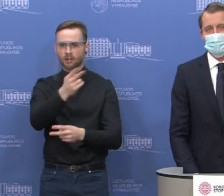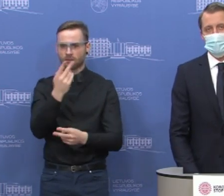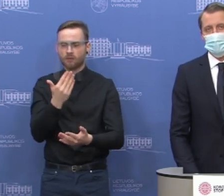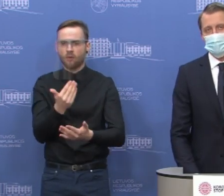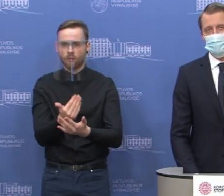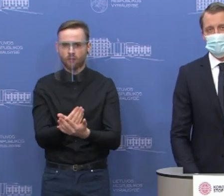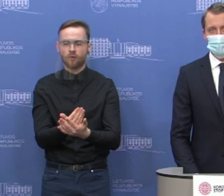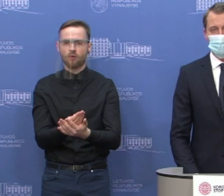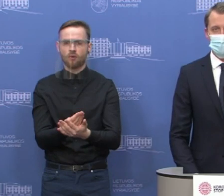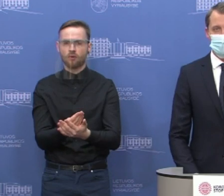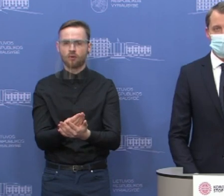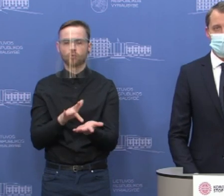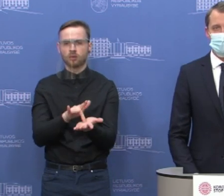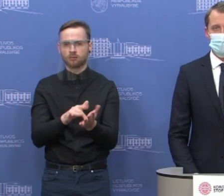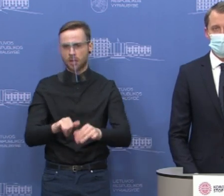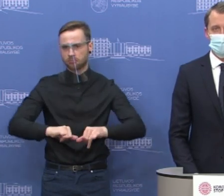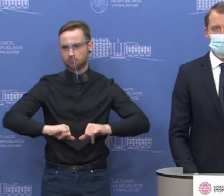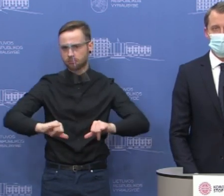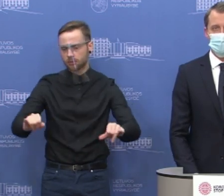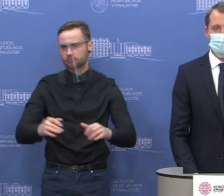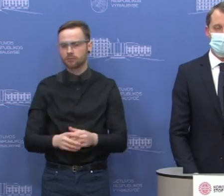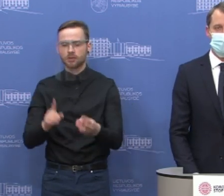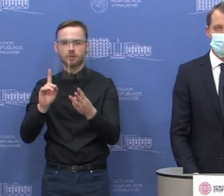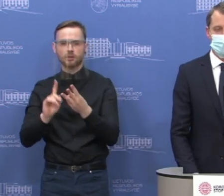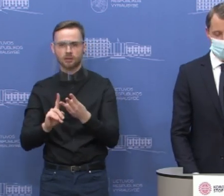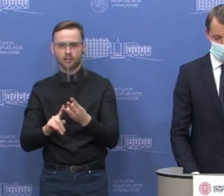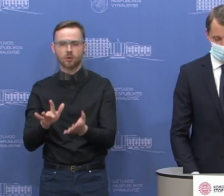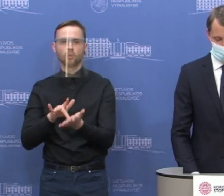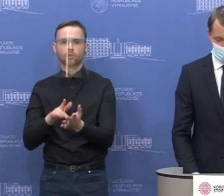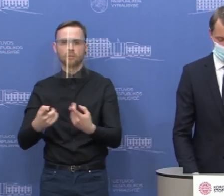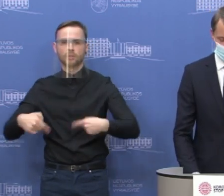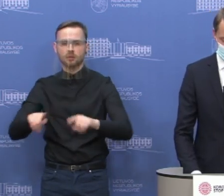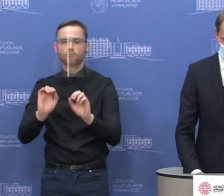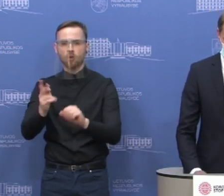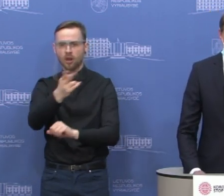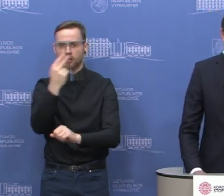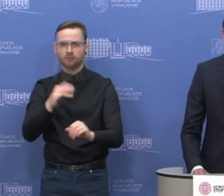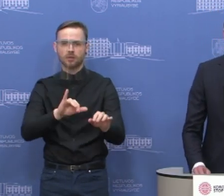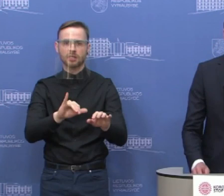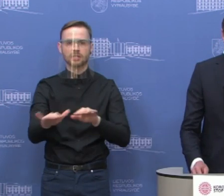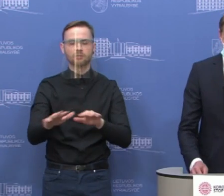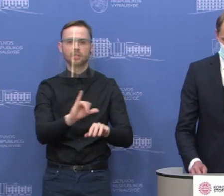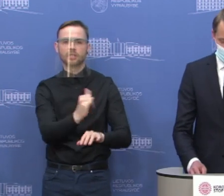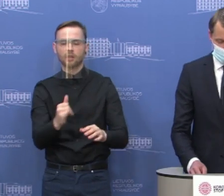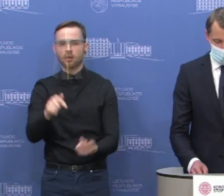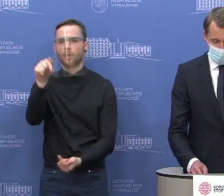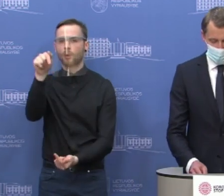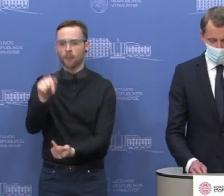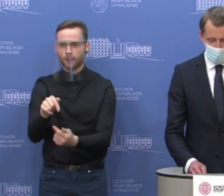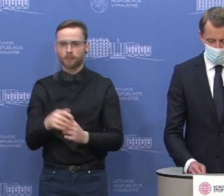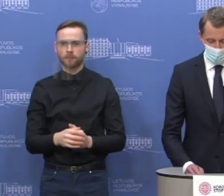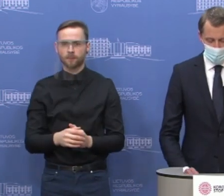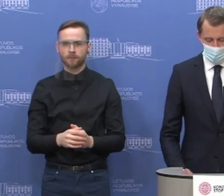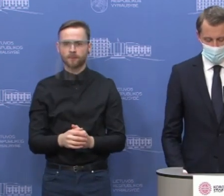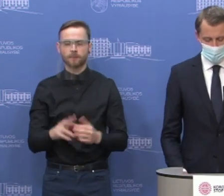paklausą ir trečiojo kryptis, tai yra būtent užtikrinti turizmo sektoriaus prisitaikymą. Kalbant apie šių priemonių